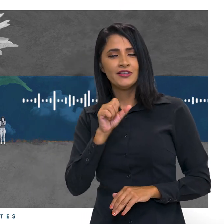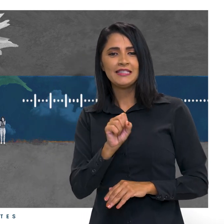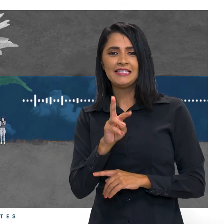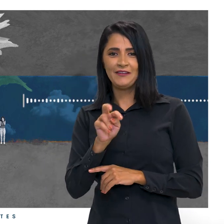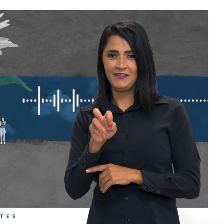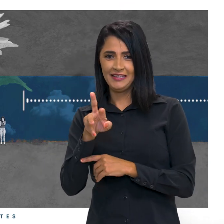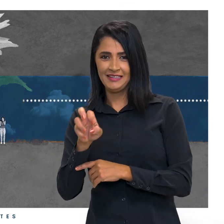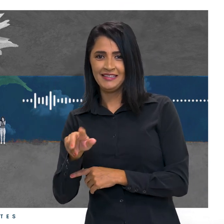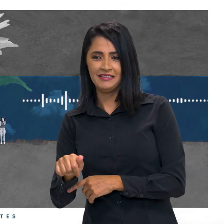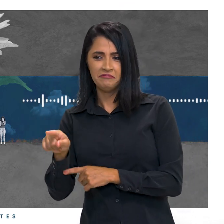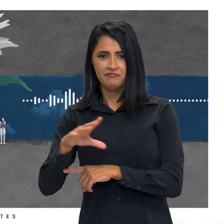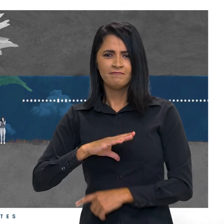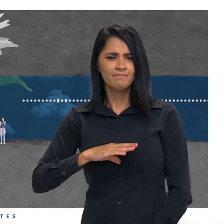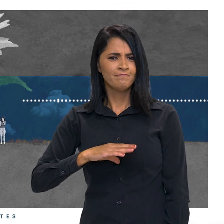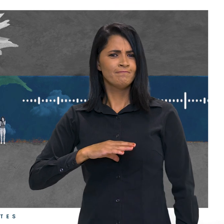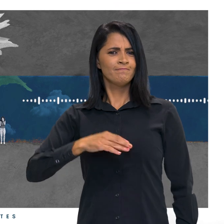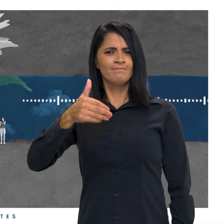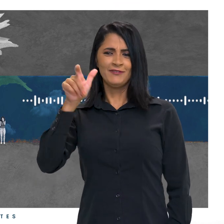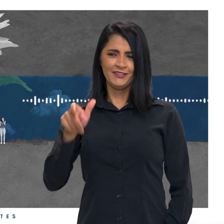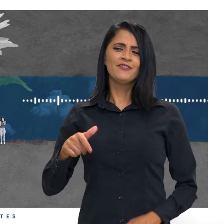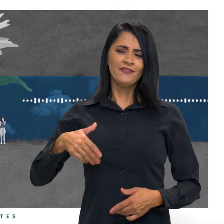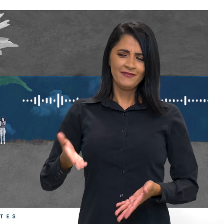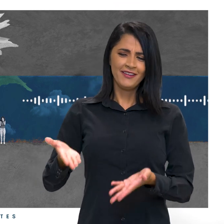José é corajoso, viu? Manda ver!